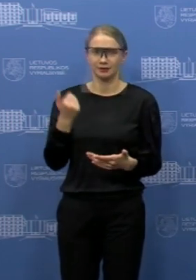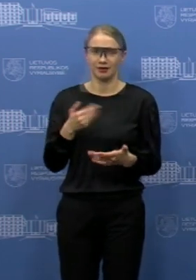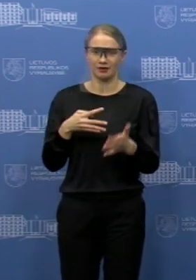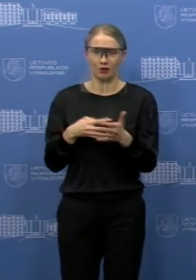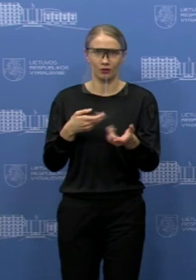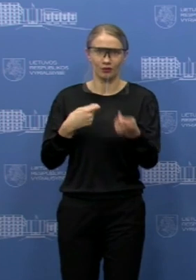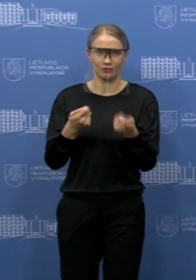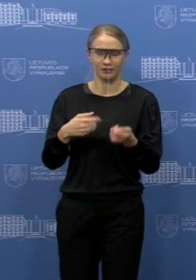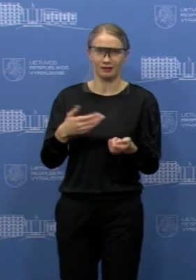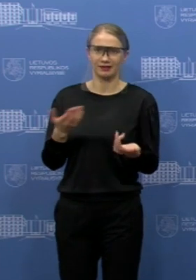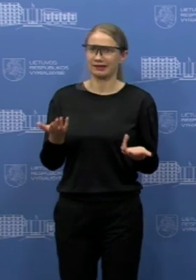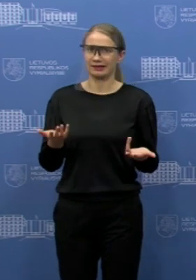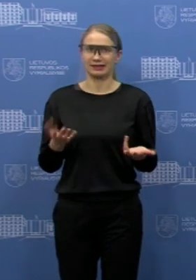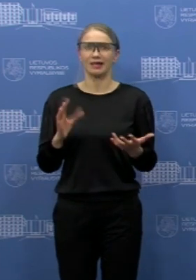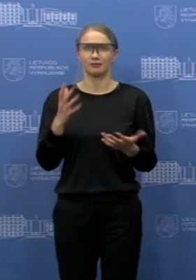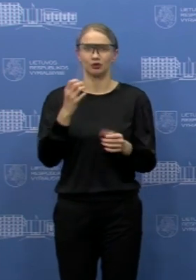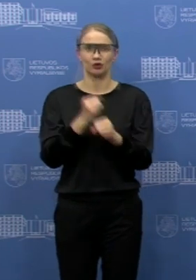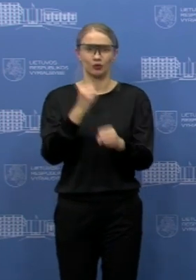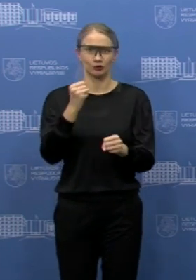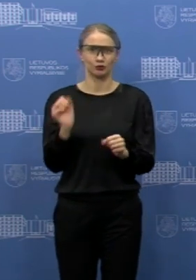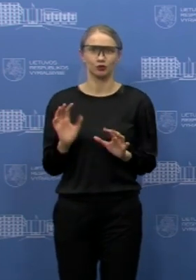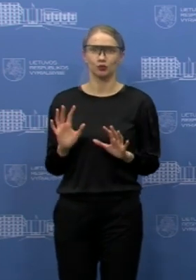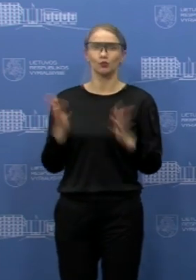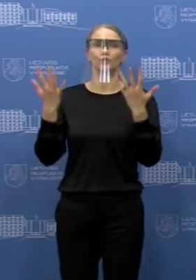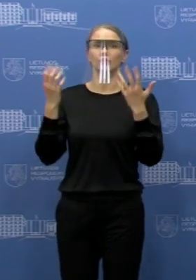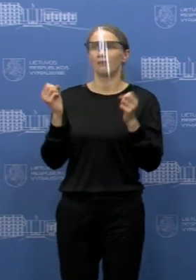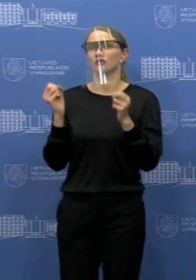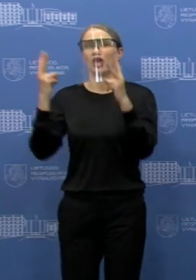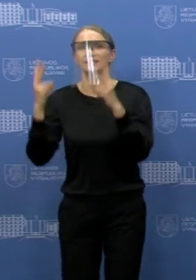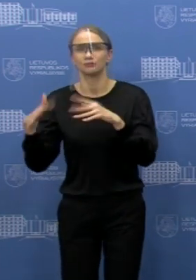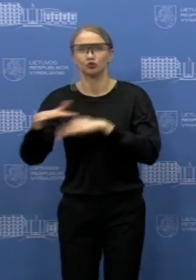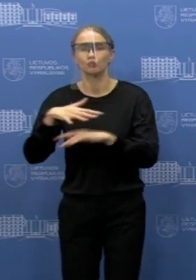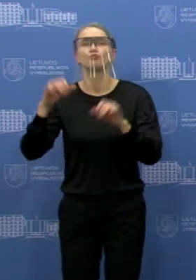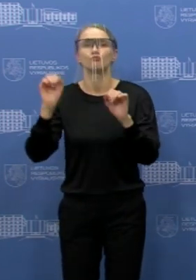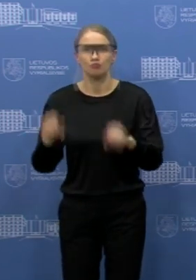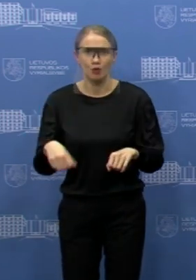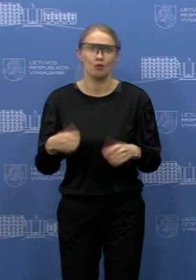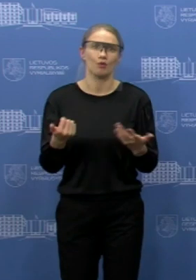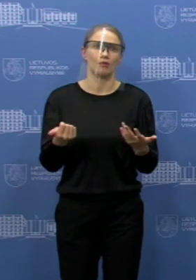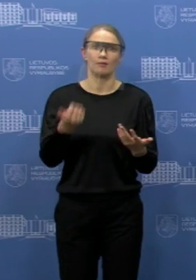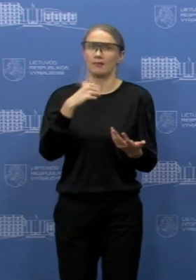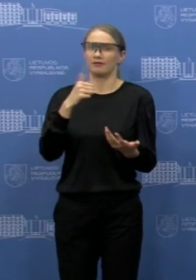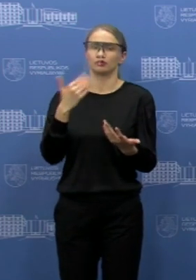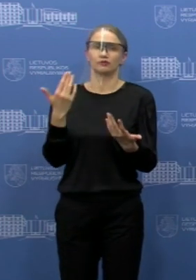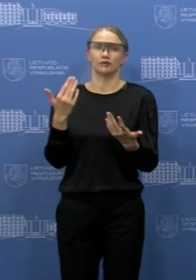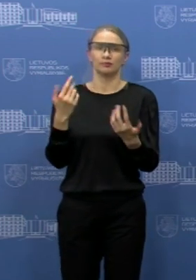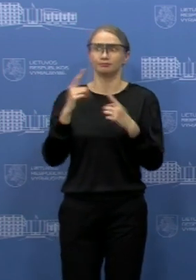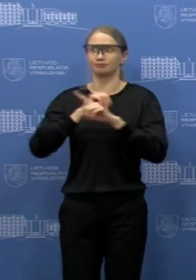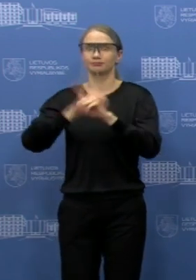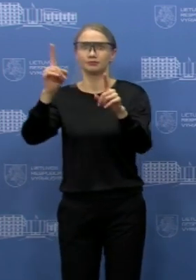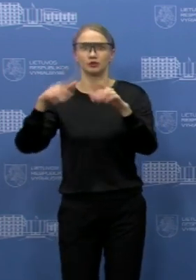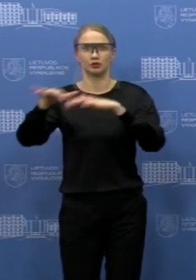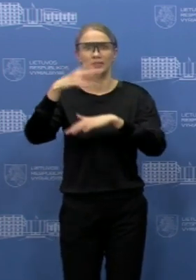griežtai nustatyti draudimus tik kitomis aplinkybėmis, paskelbus nepaprastai apadėti